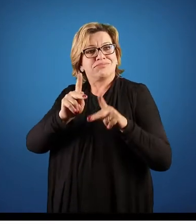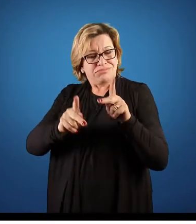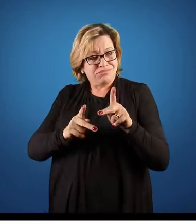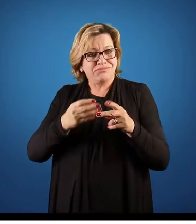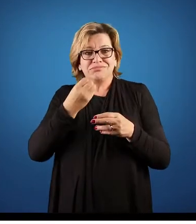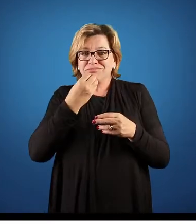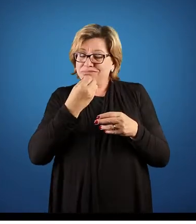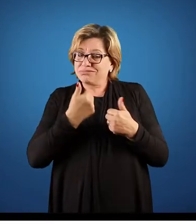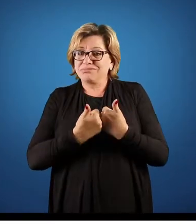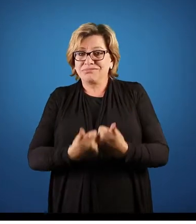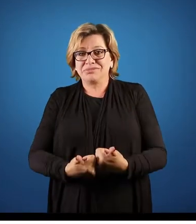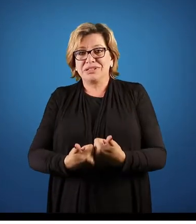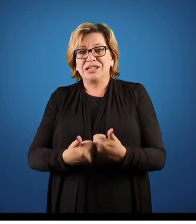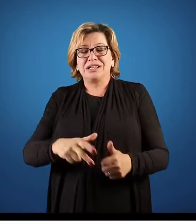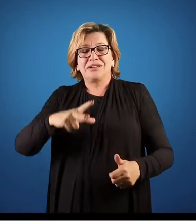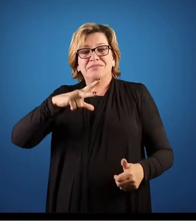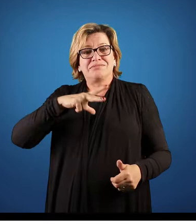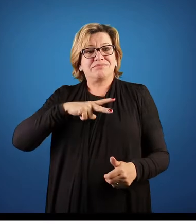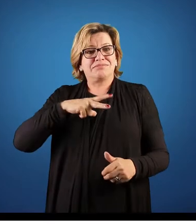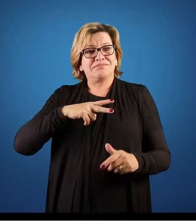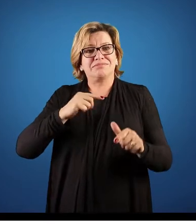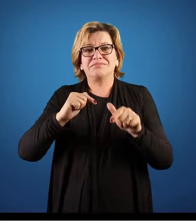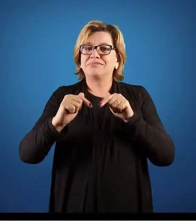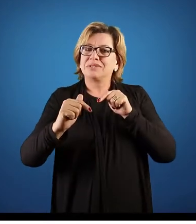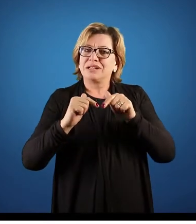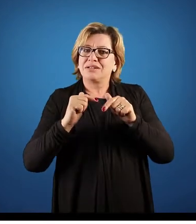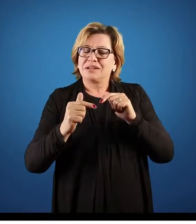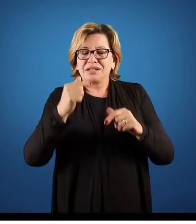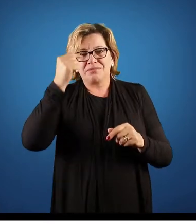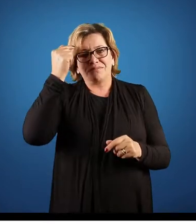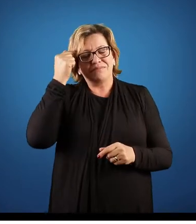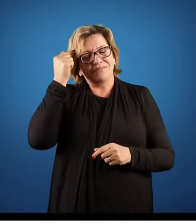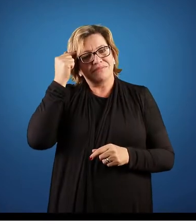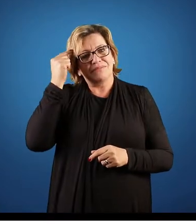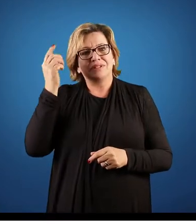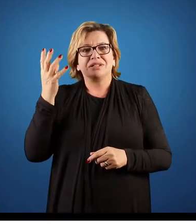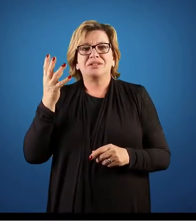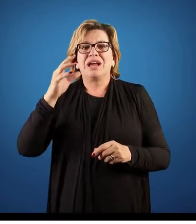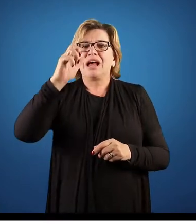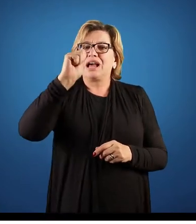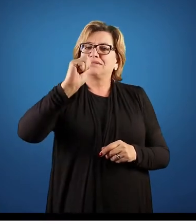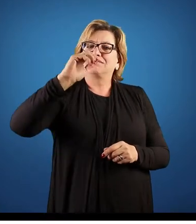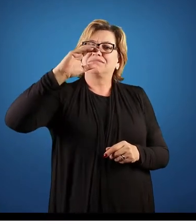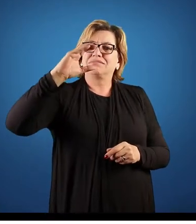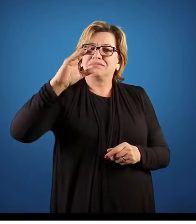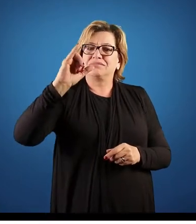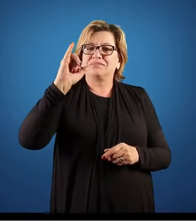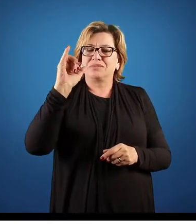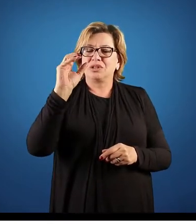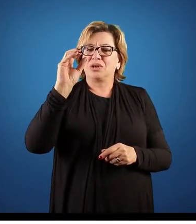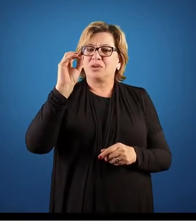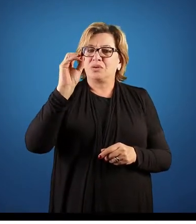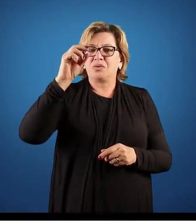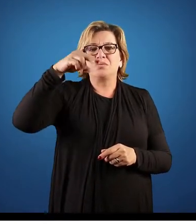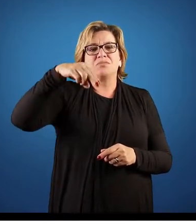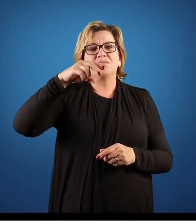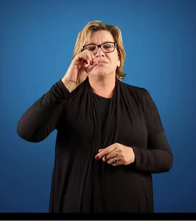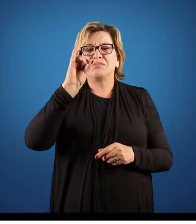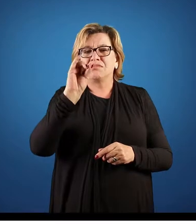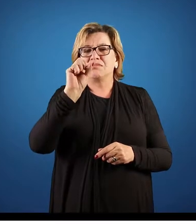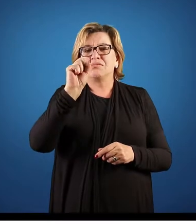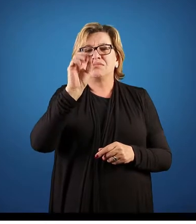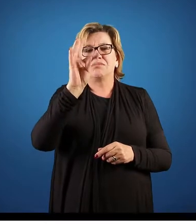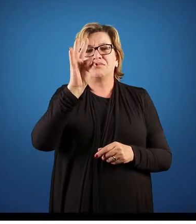organização privada trabalha a remuneração dos seus acionistas, a questão da lucratividade para que eles possam fazer.